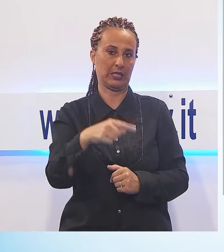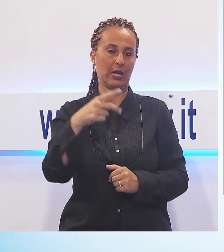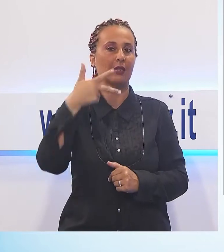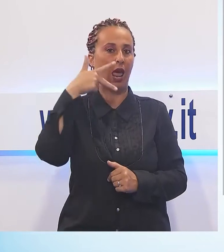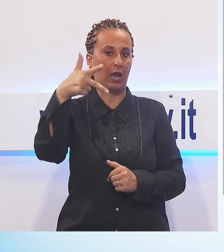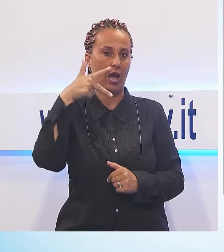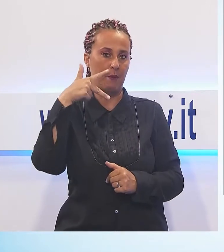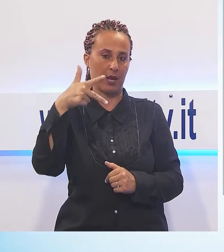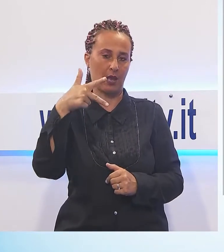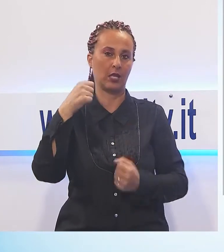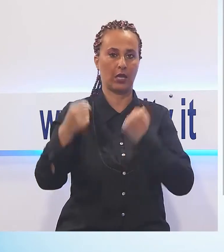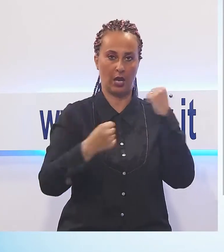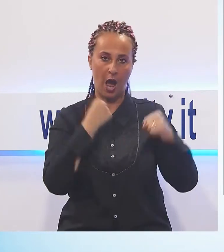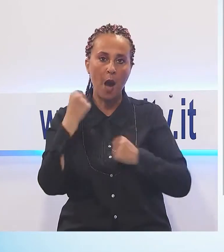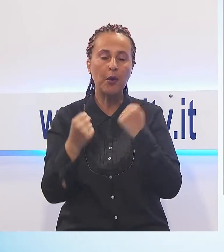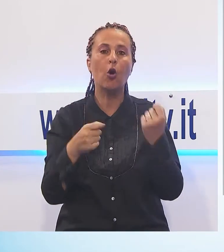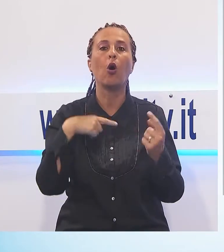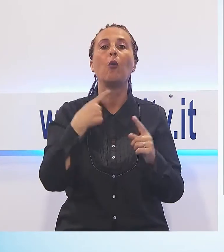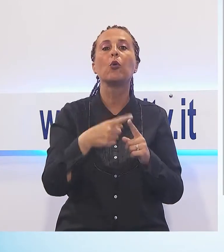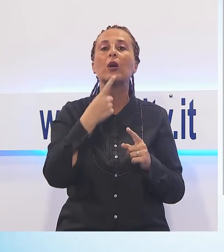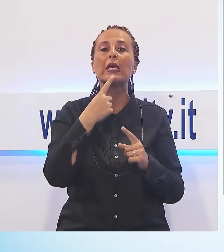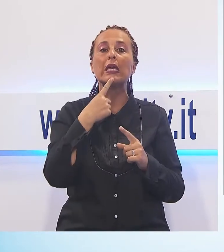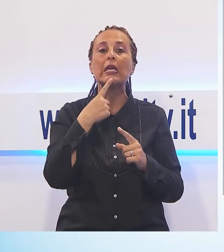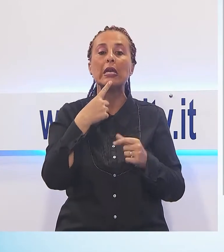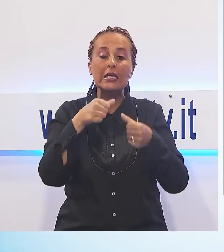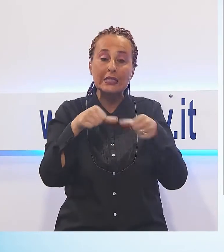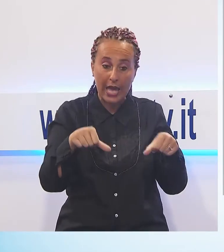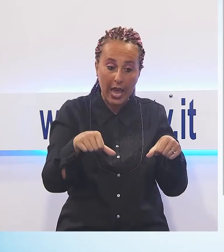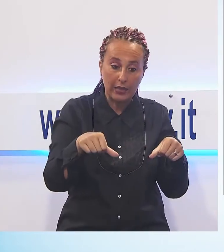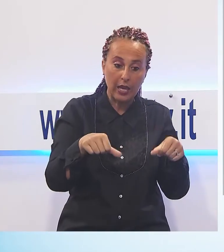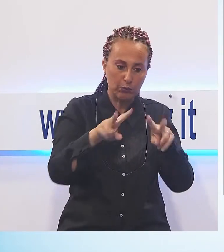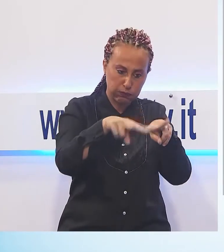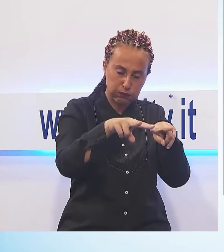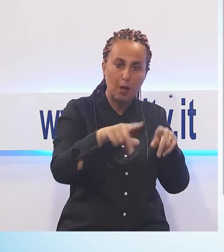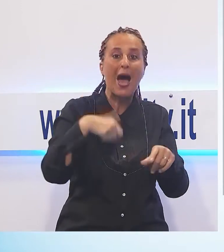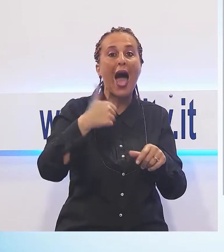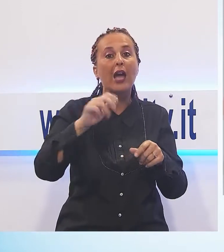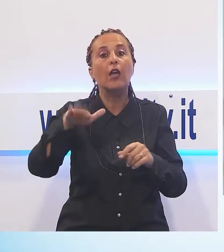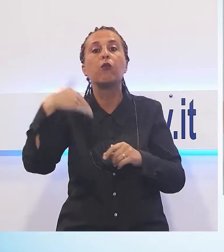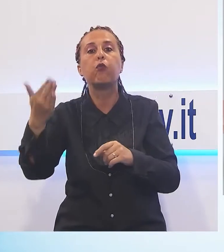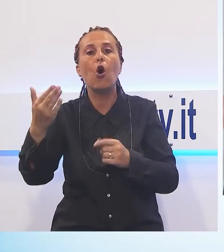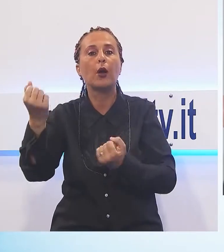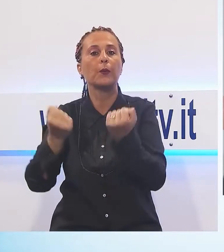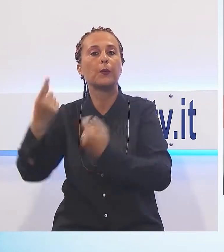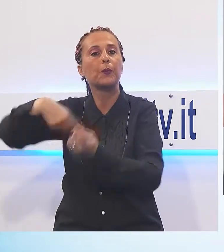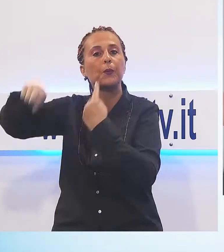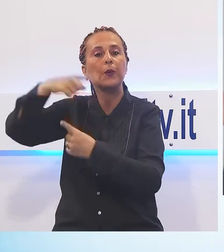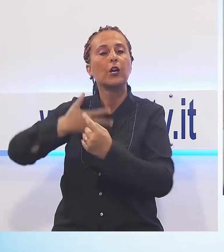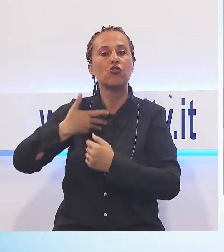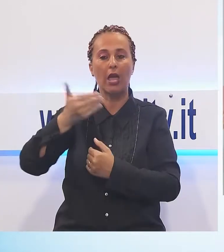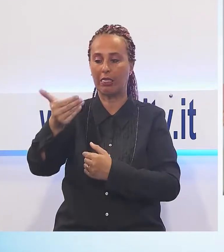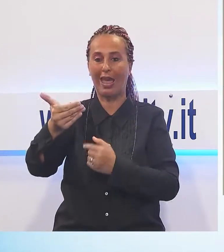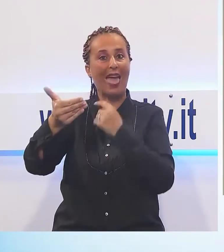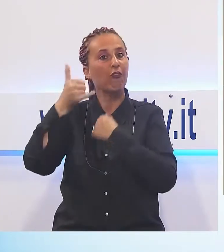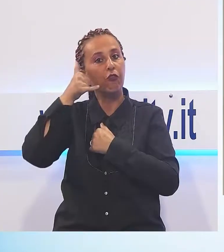e accessibile anche fuori sede. Infatti i nostri vigili potranno vedere le immagini attraverso smartphone e tablet e questo è un grande passo